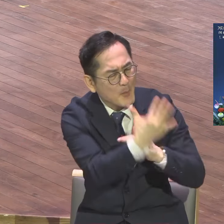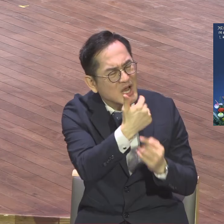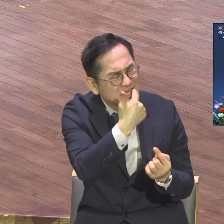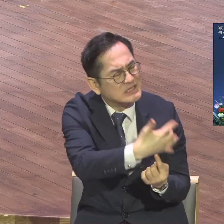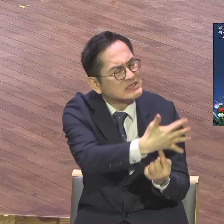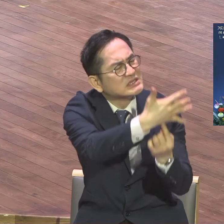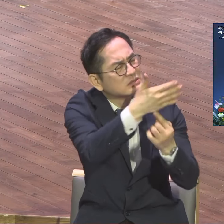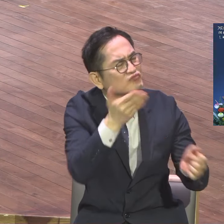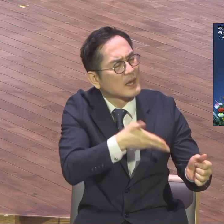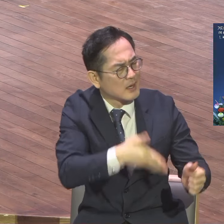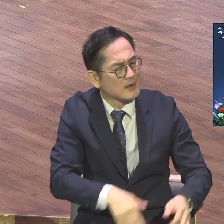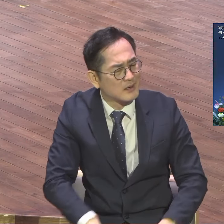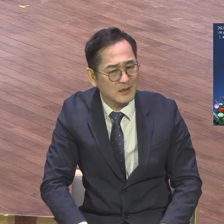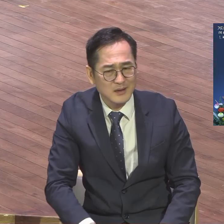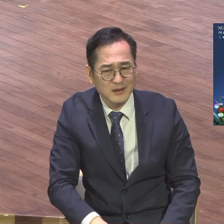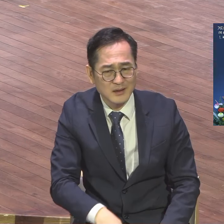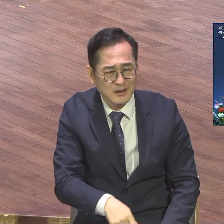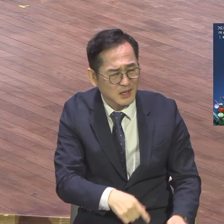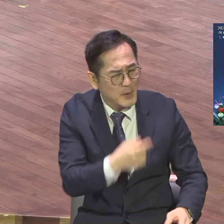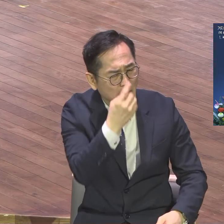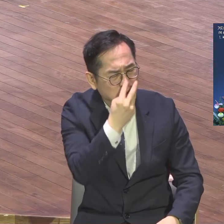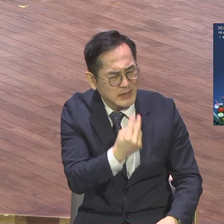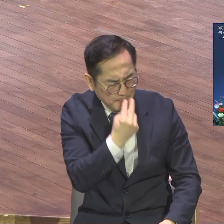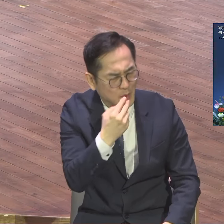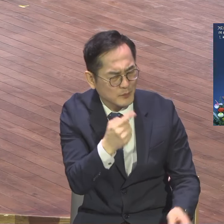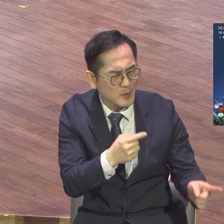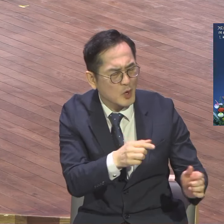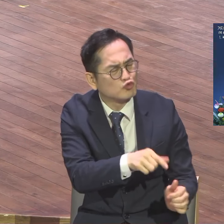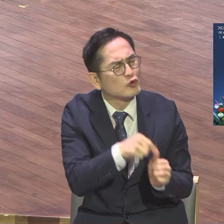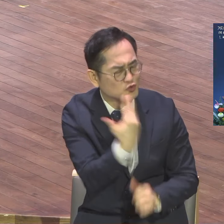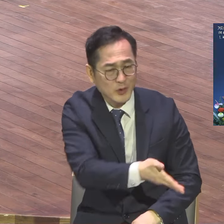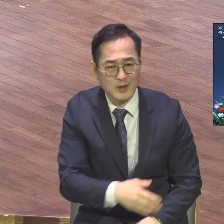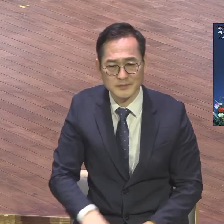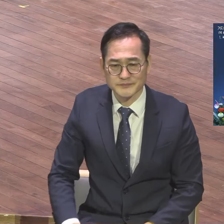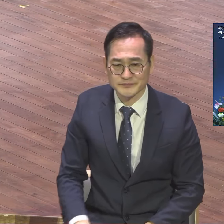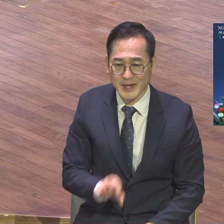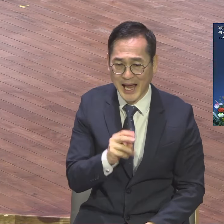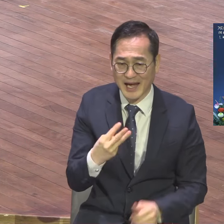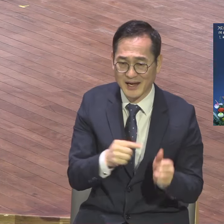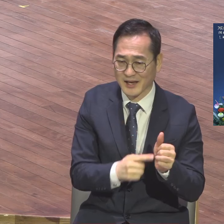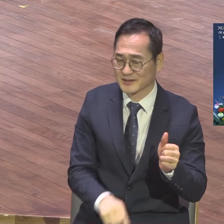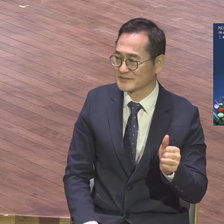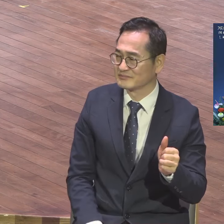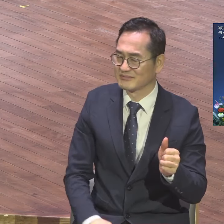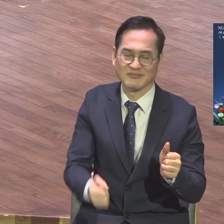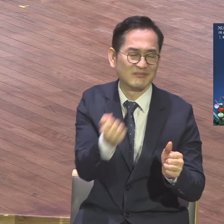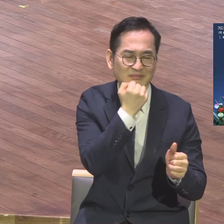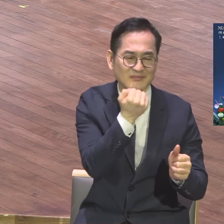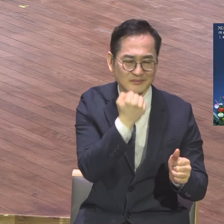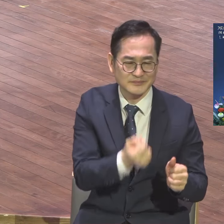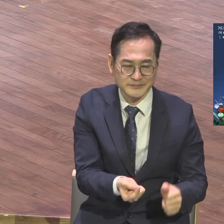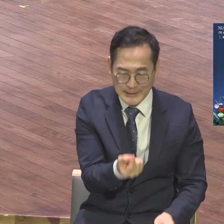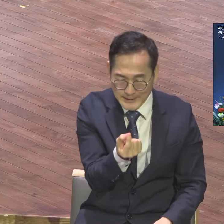그럼 살려줄게. 그러니까 알렉산더가 답장으로 작은 봉투에다가